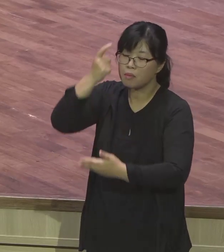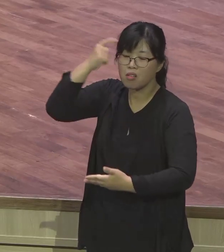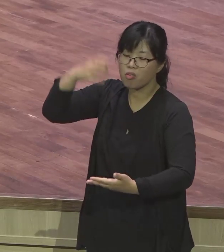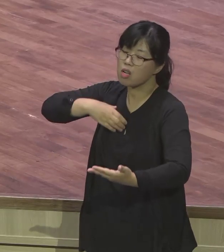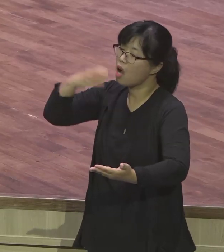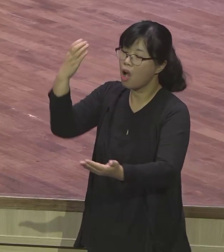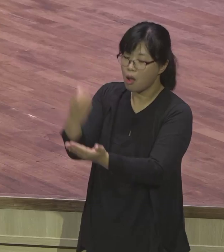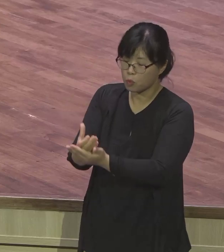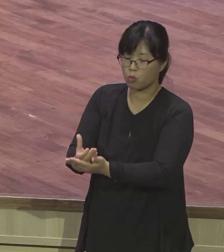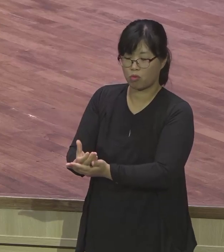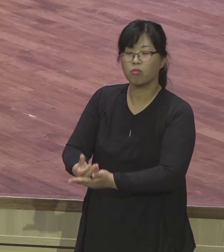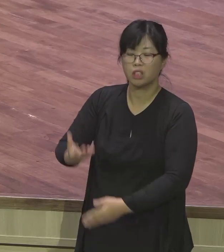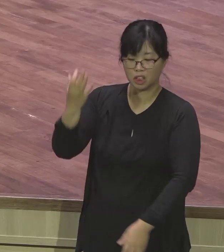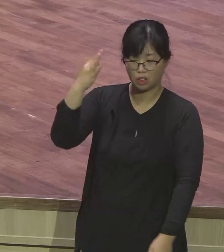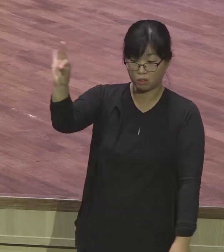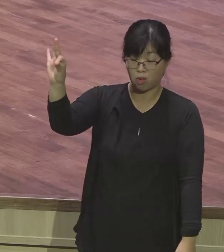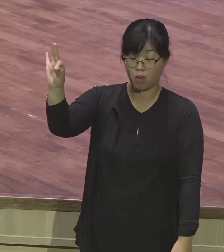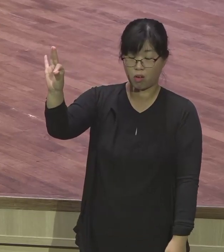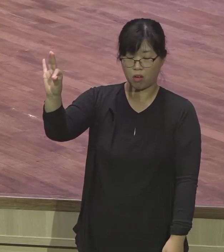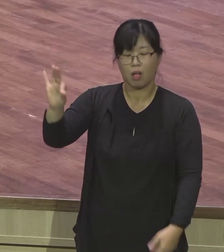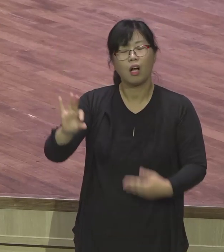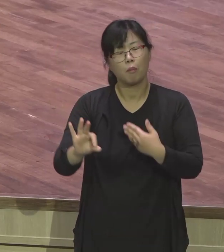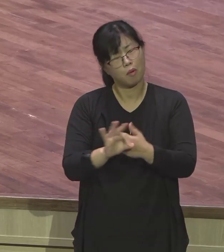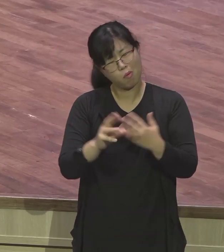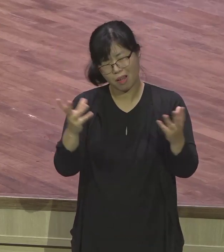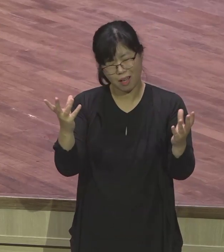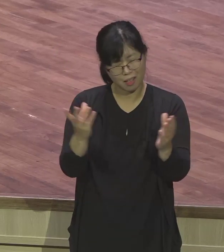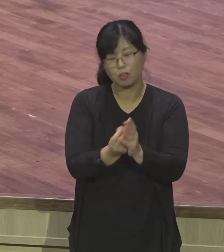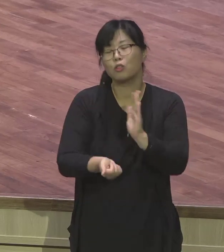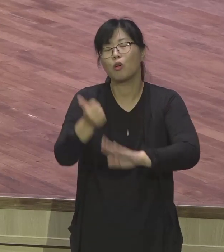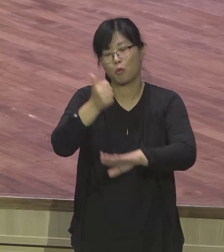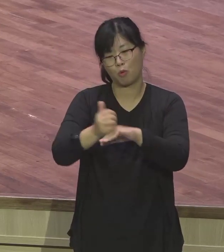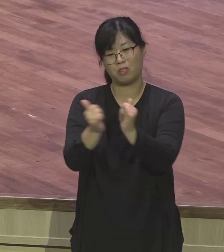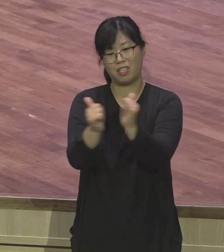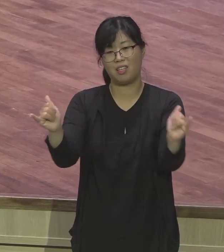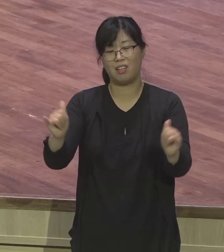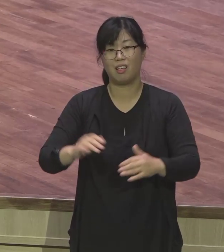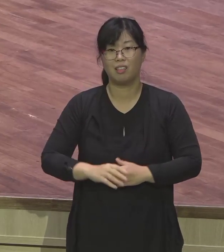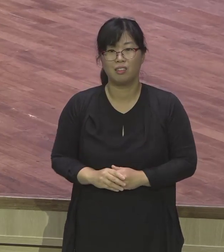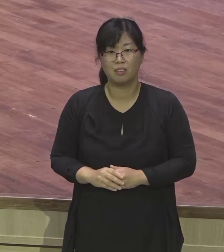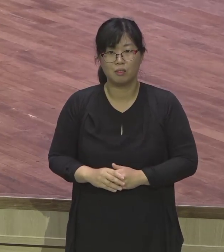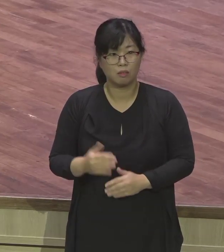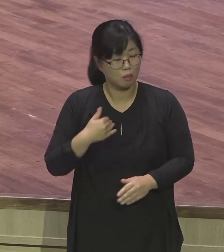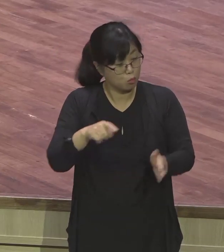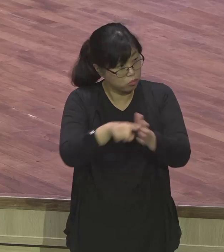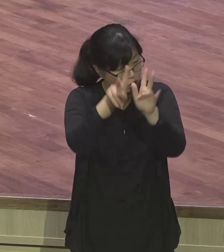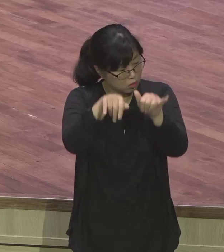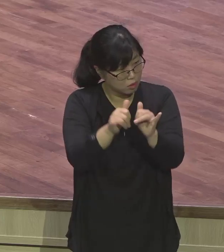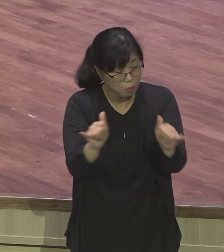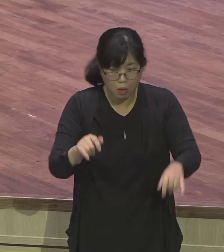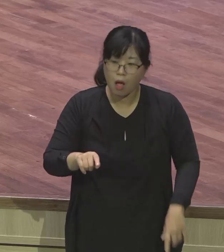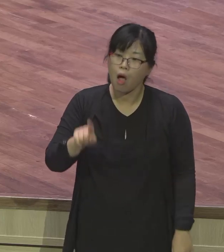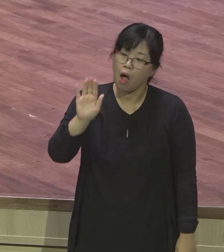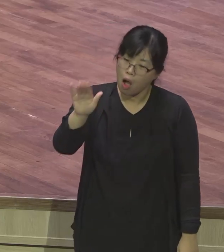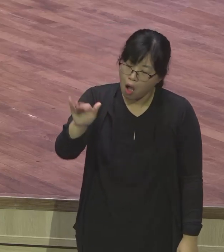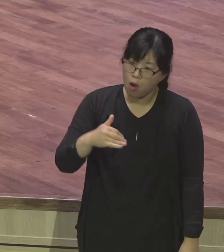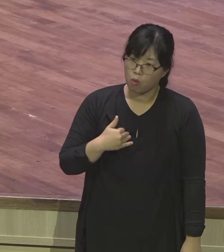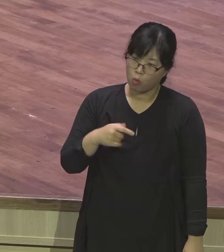끝난 겁니다. 저분은 하나님의 사람이요. 저분은 하나님과 함께한 사람이야. 이러면 끝난 거라고요.